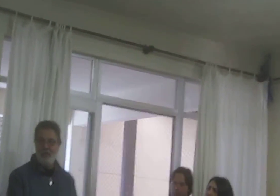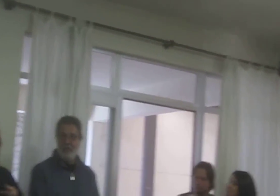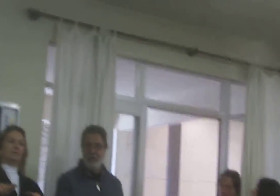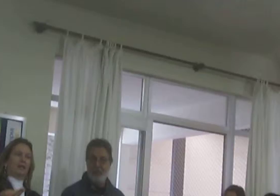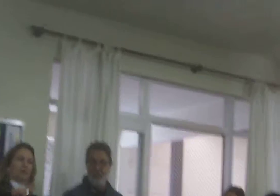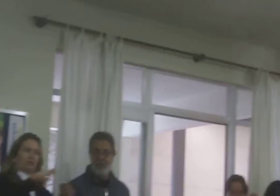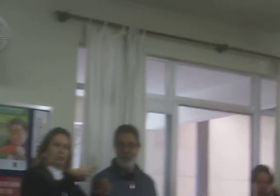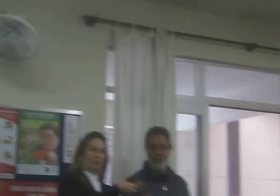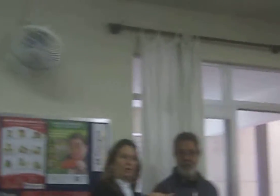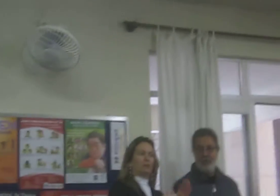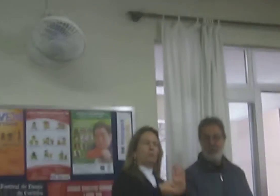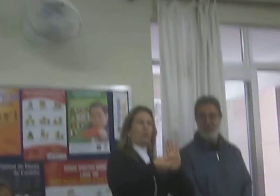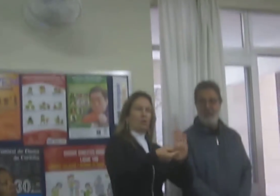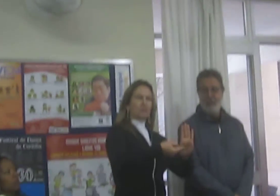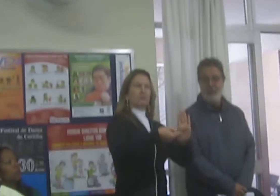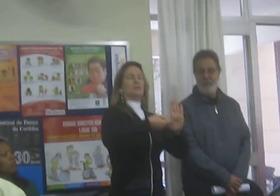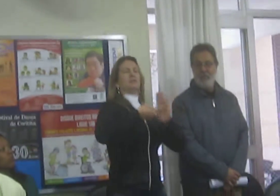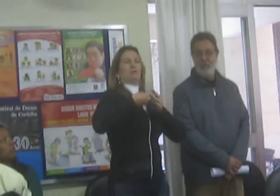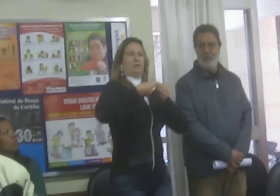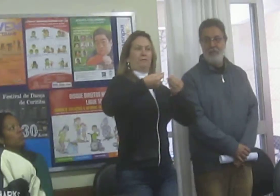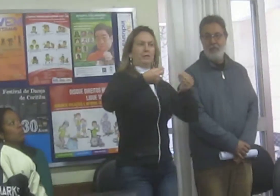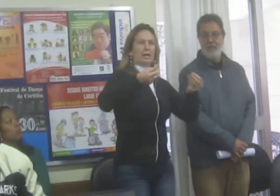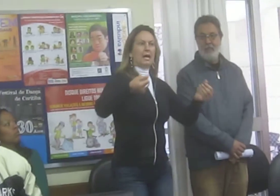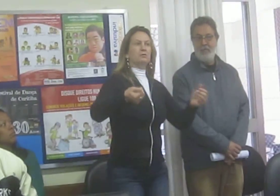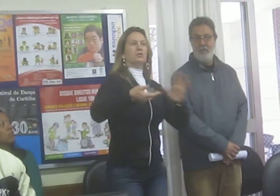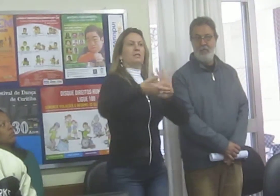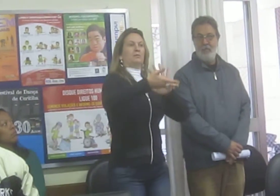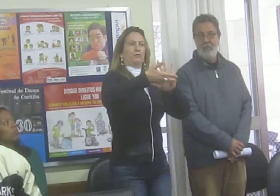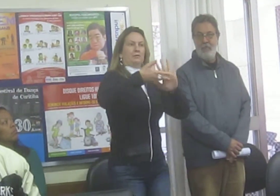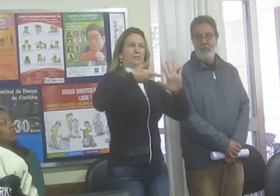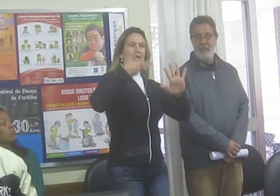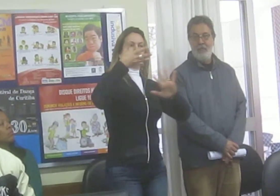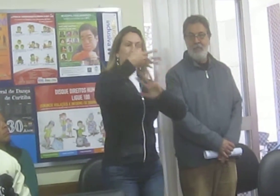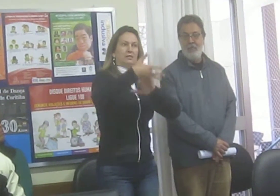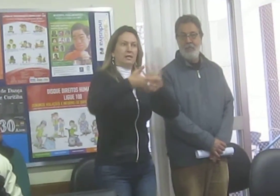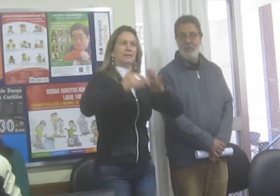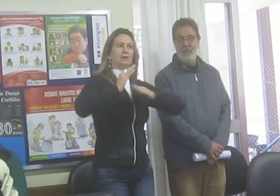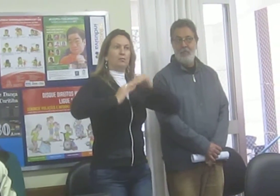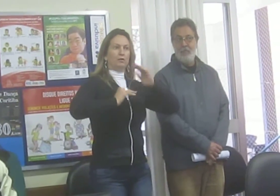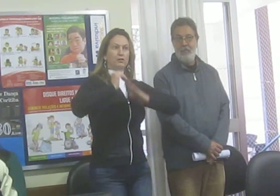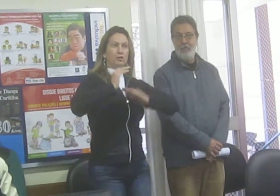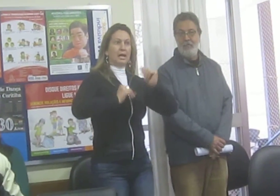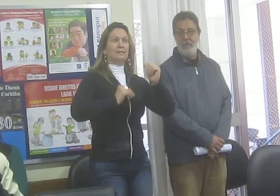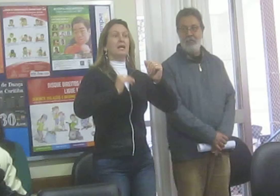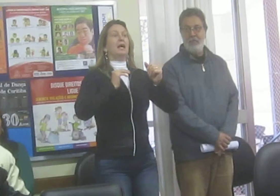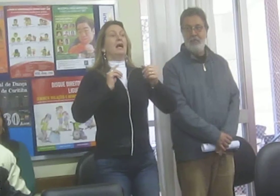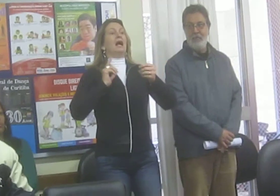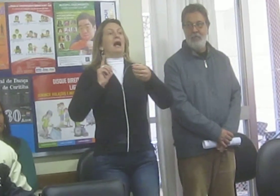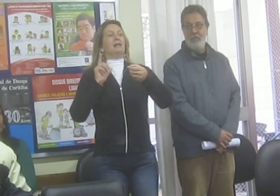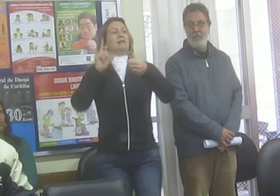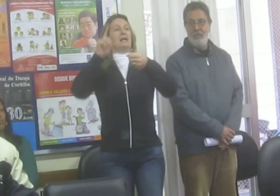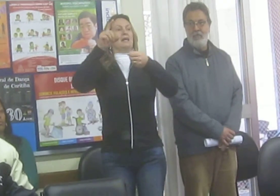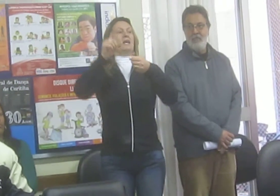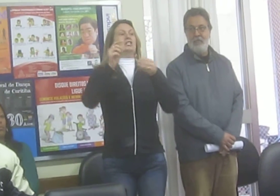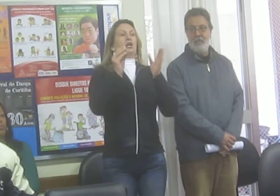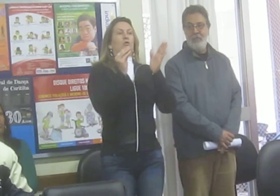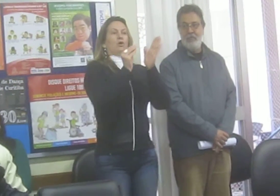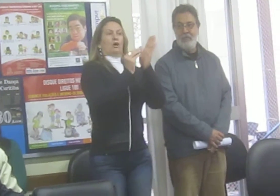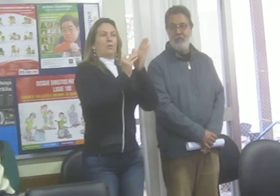entregam os documentos, mostram que são qualificados, que tem profecia, que não saem que são profissionais. dessa possibilidade. E eles já colocam